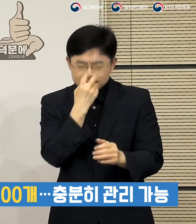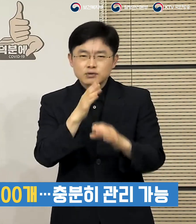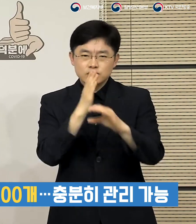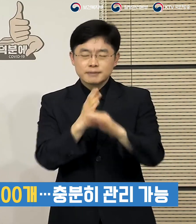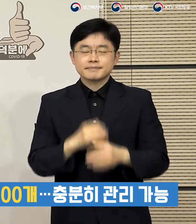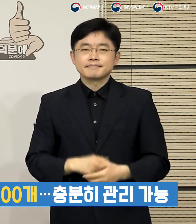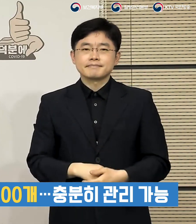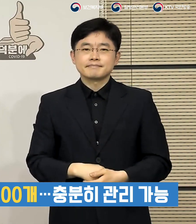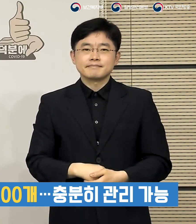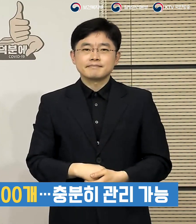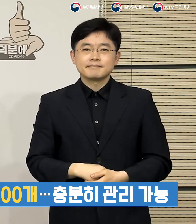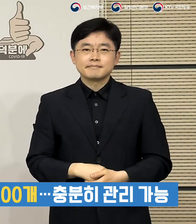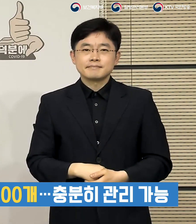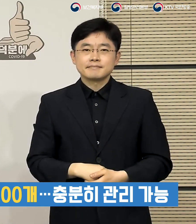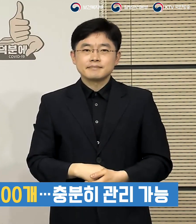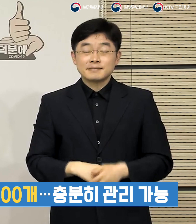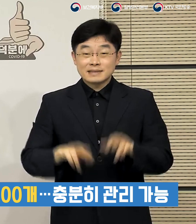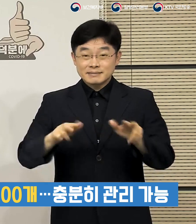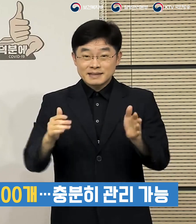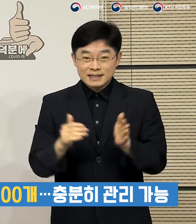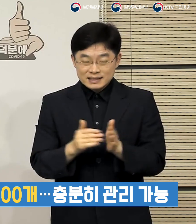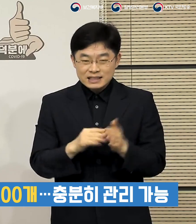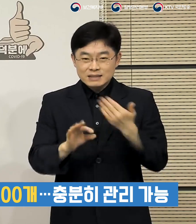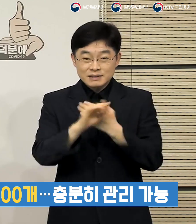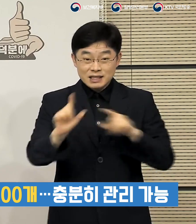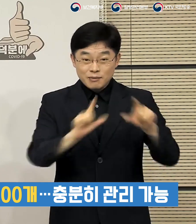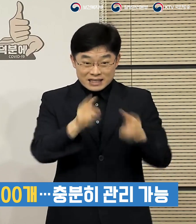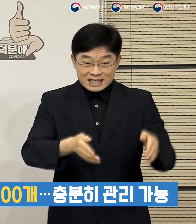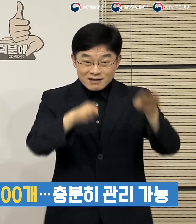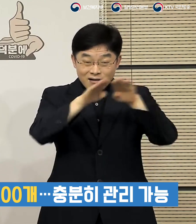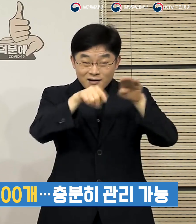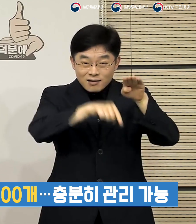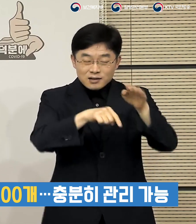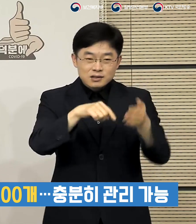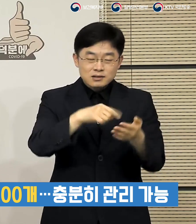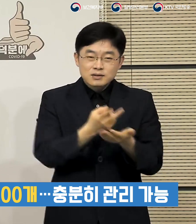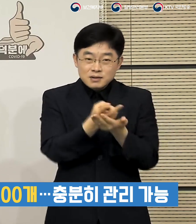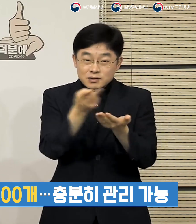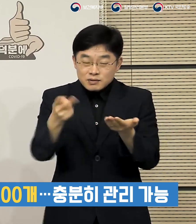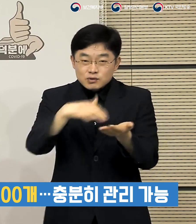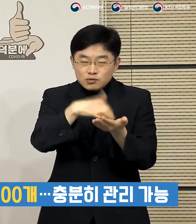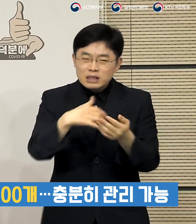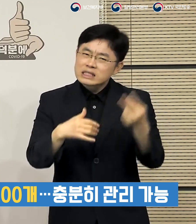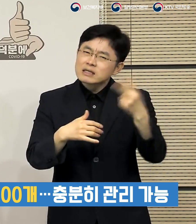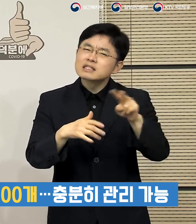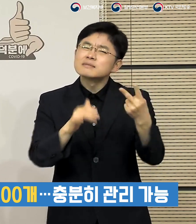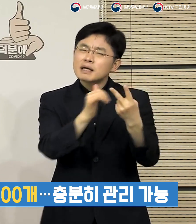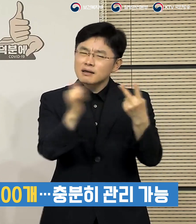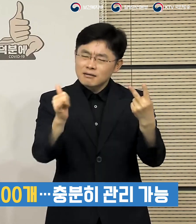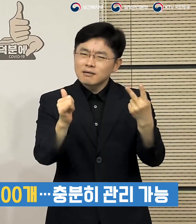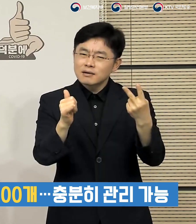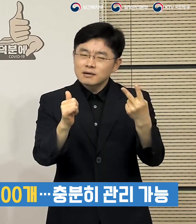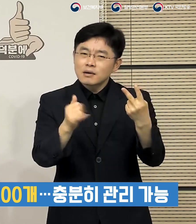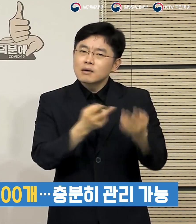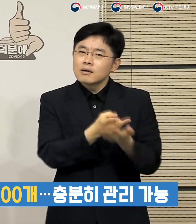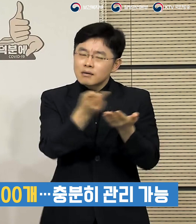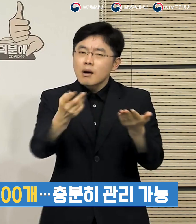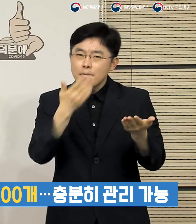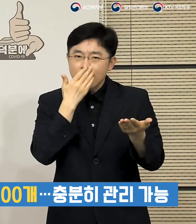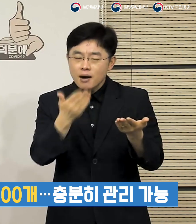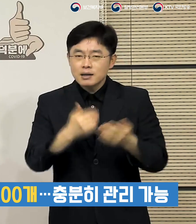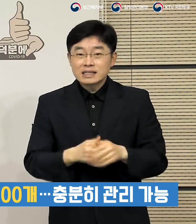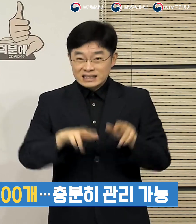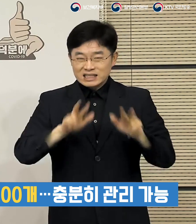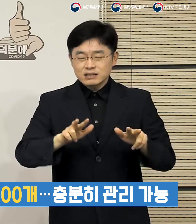저희가 현재까지 준비되어 있는 임시생활시설의 객실수가 2700개가 좀 넘습니다. 그래서 아직은